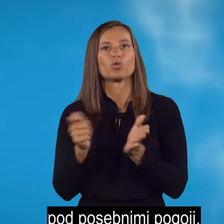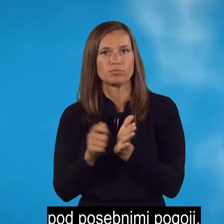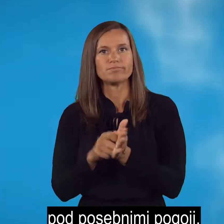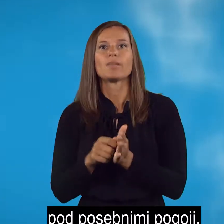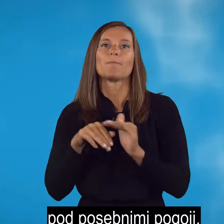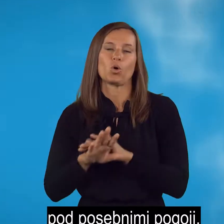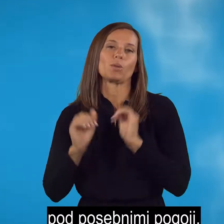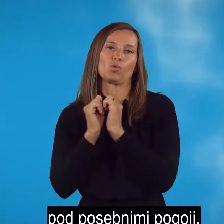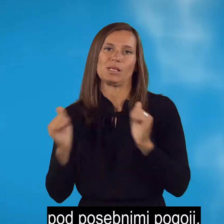posebnimi pogoji.